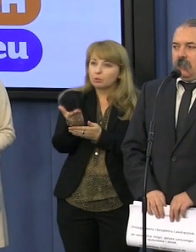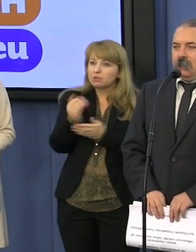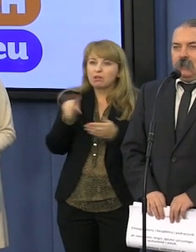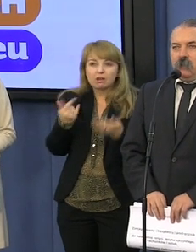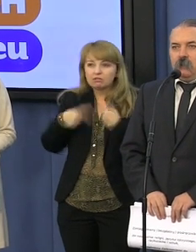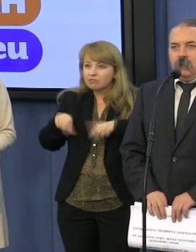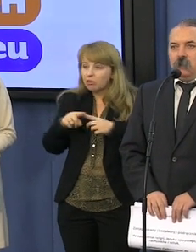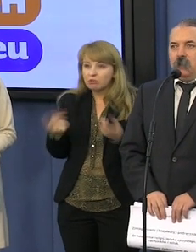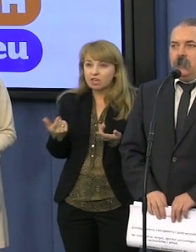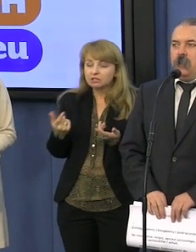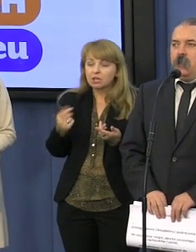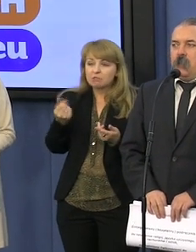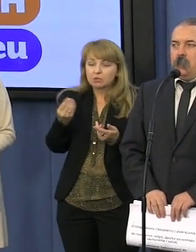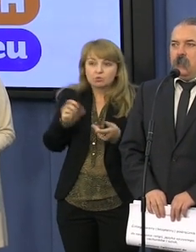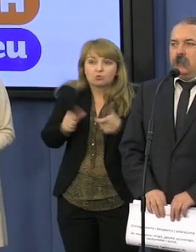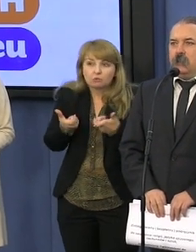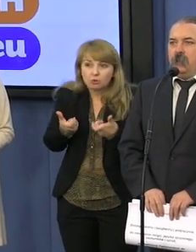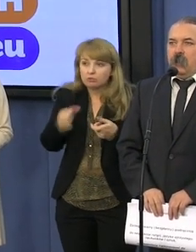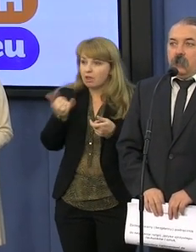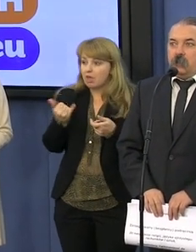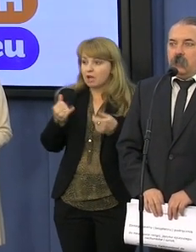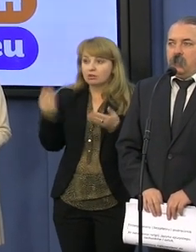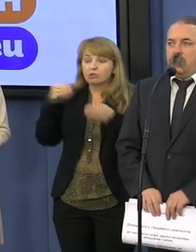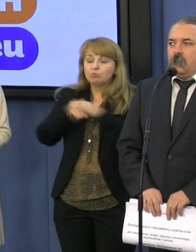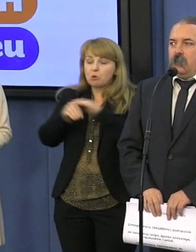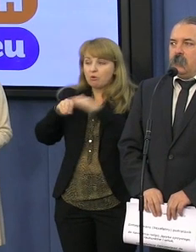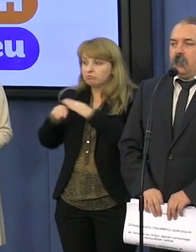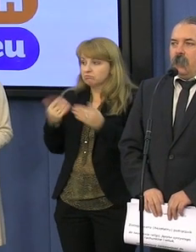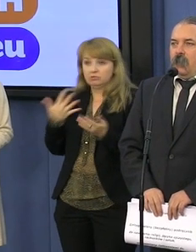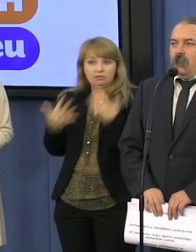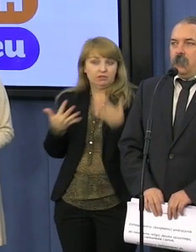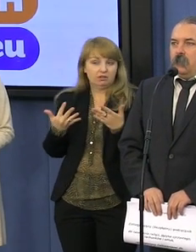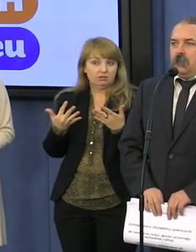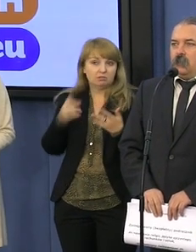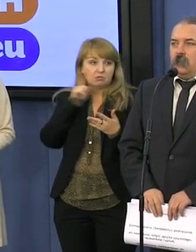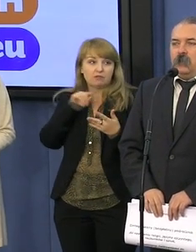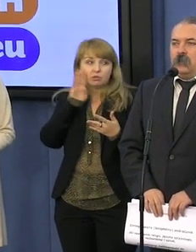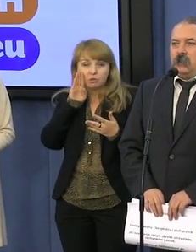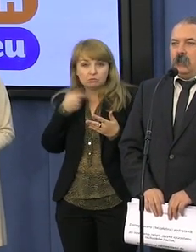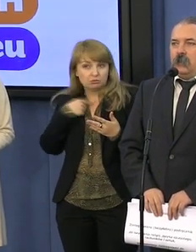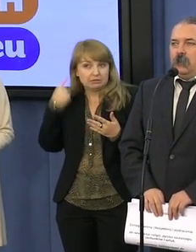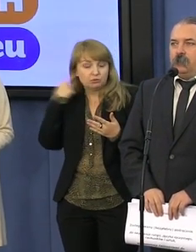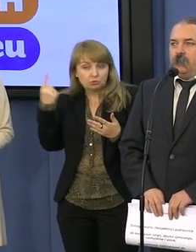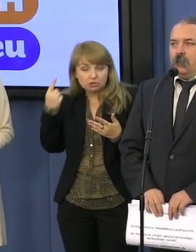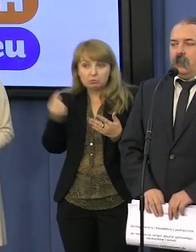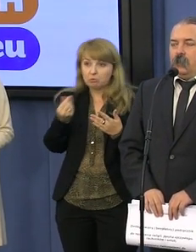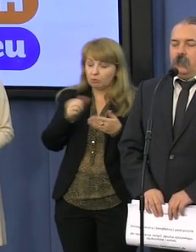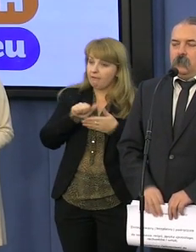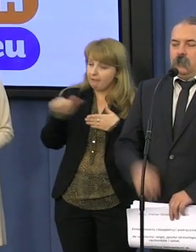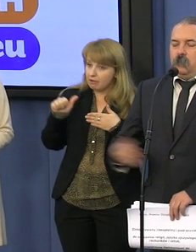realizowana, za co, w jakim trybie, jakie pieniądze. Słyszeliśmy podobno, że pieniądze są z tak zwanego